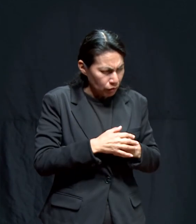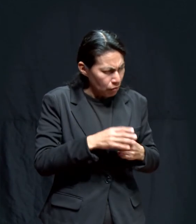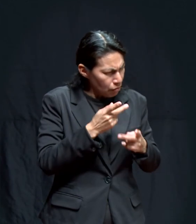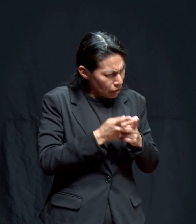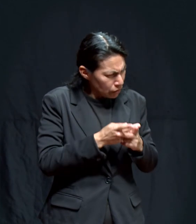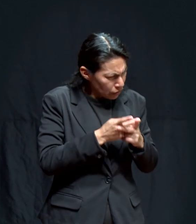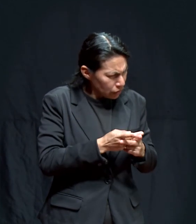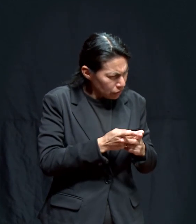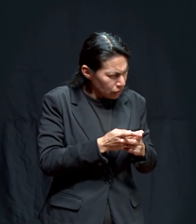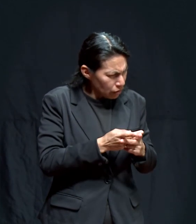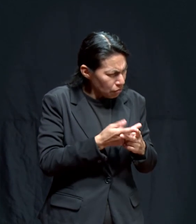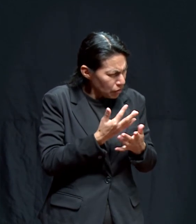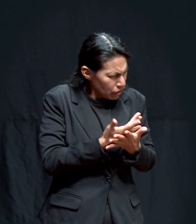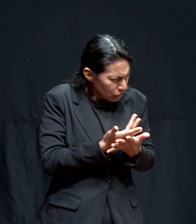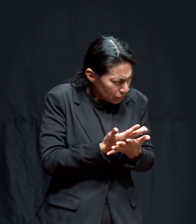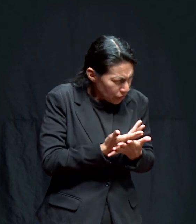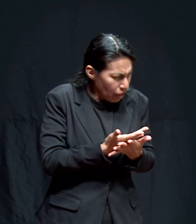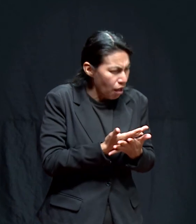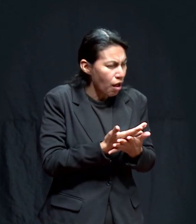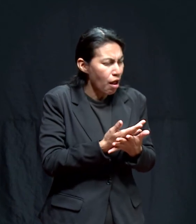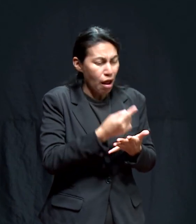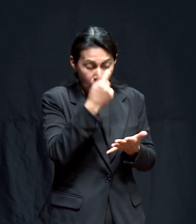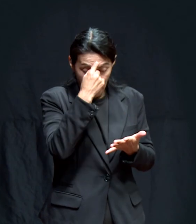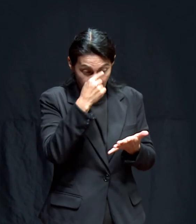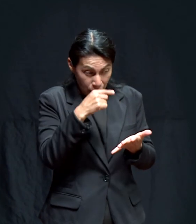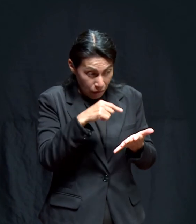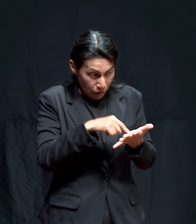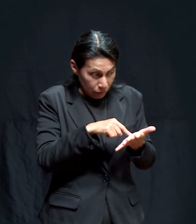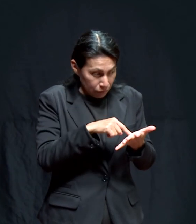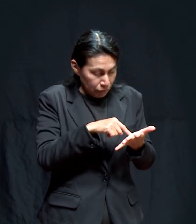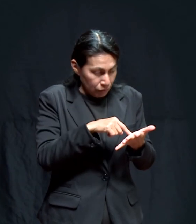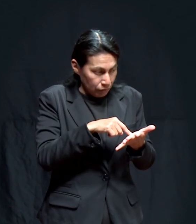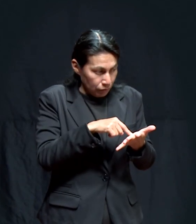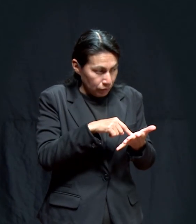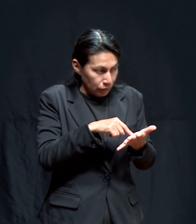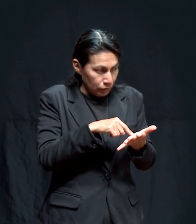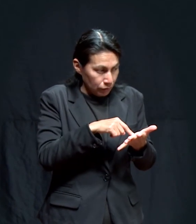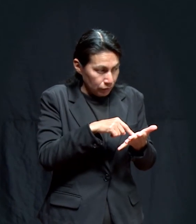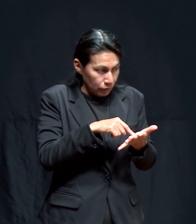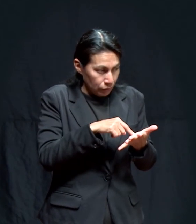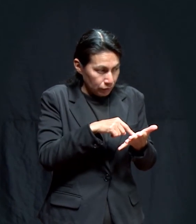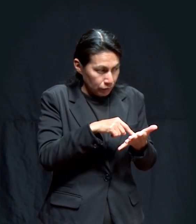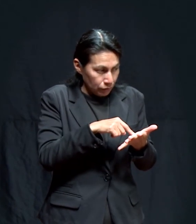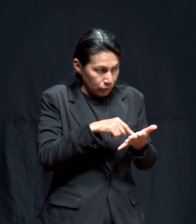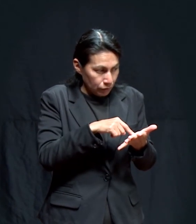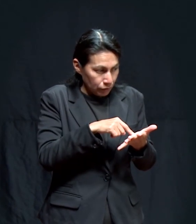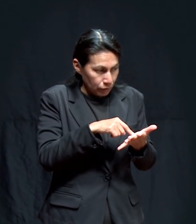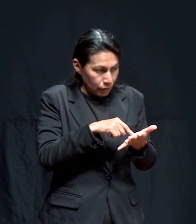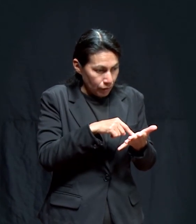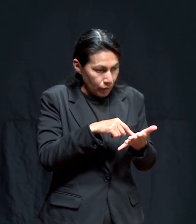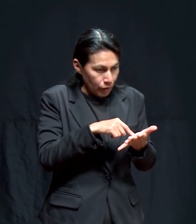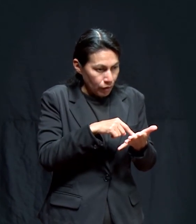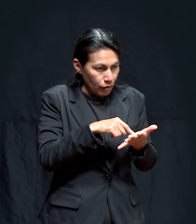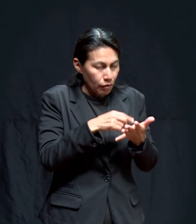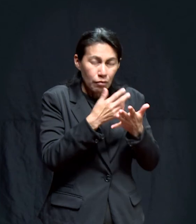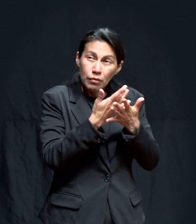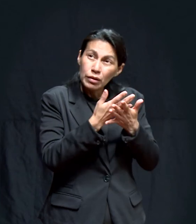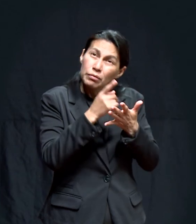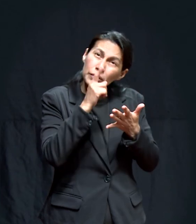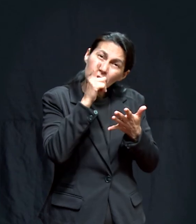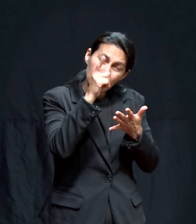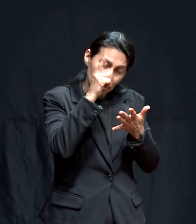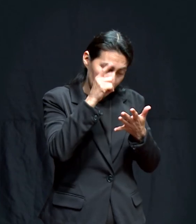sí paciencia para perseverar creyendo para esperar en ti porque digo